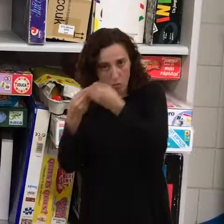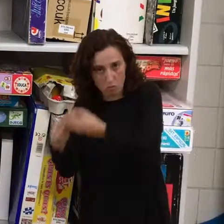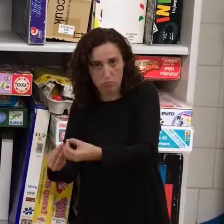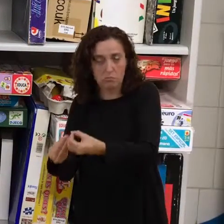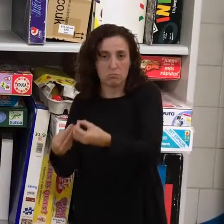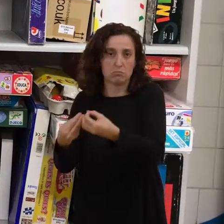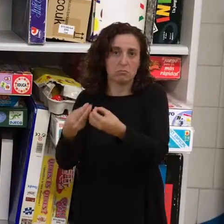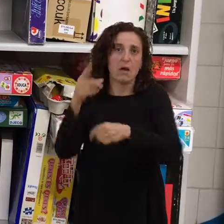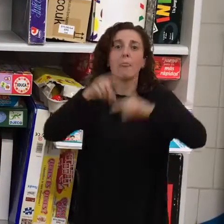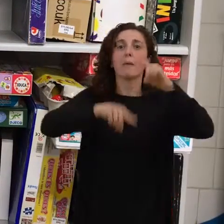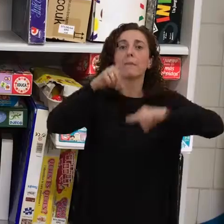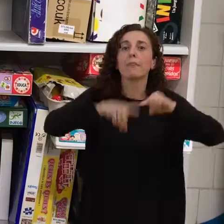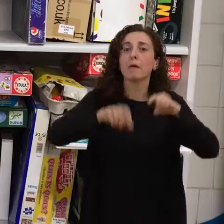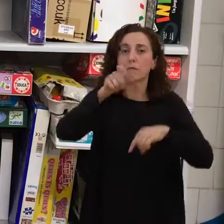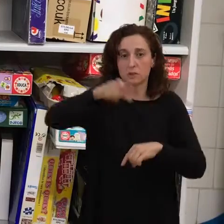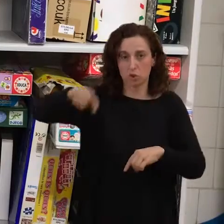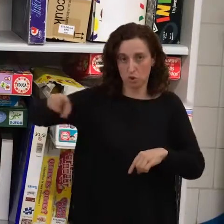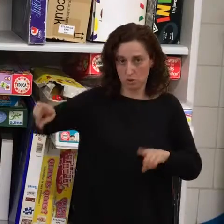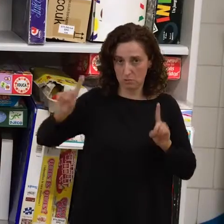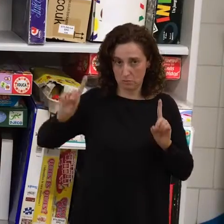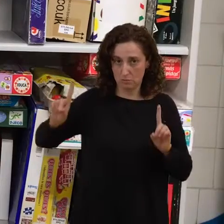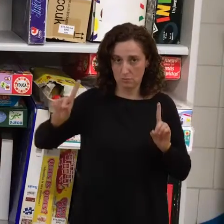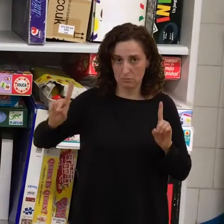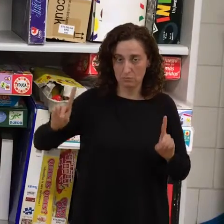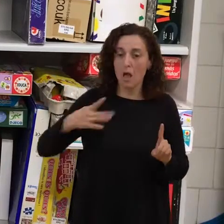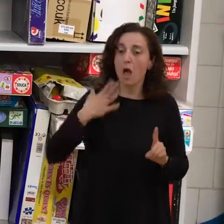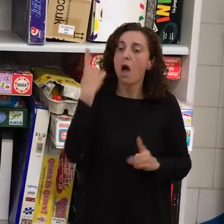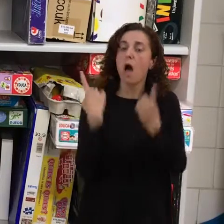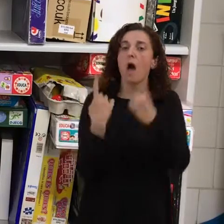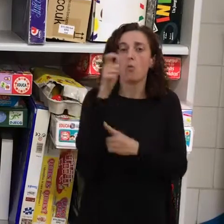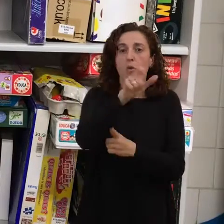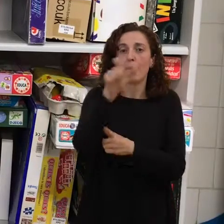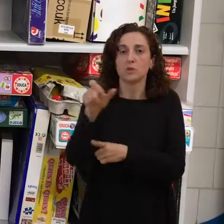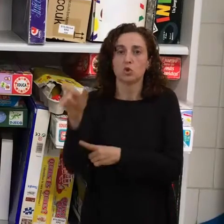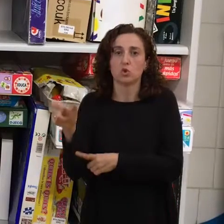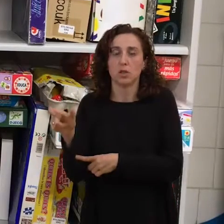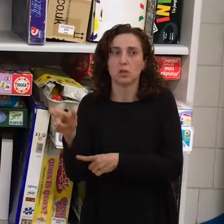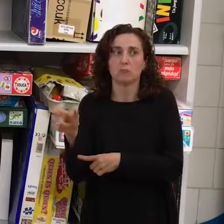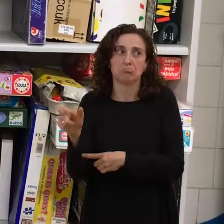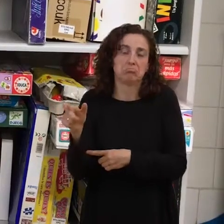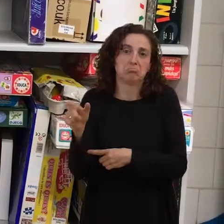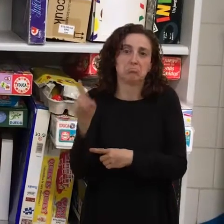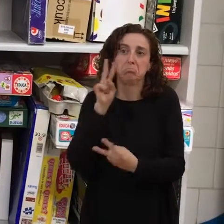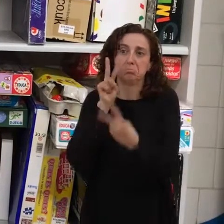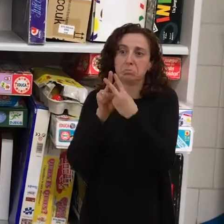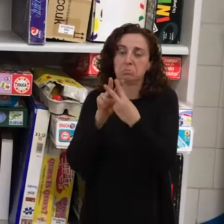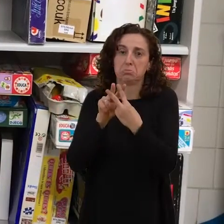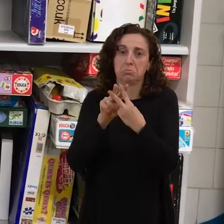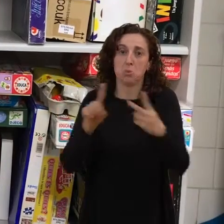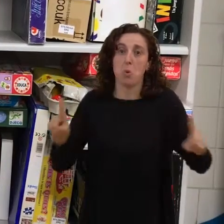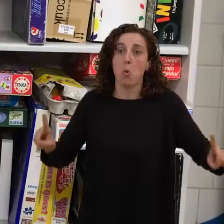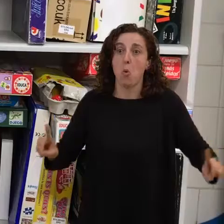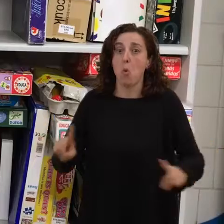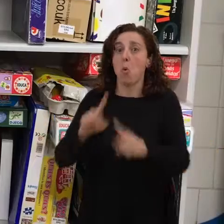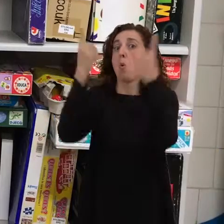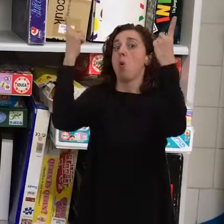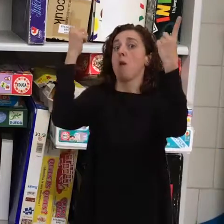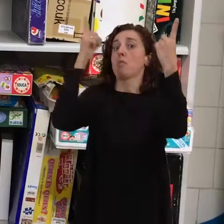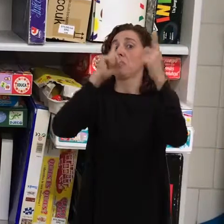las personas. Hay gente que solo les vemos una vez al año, porque es cuando